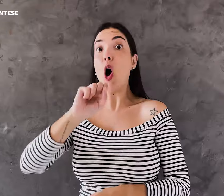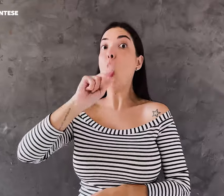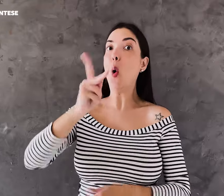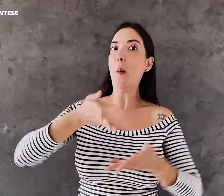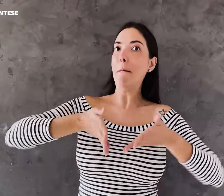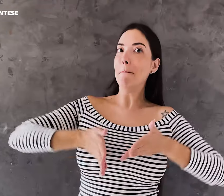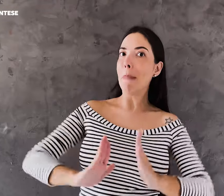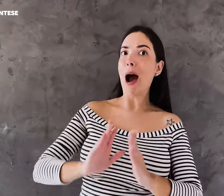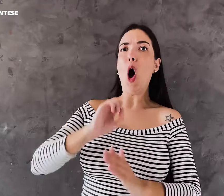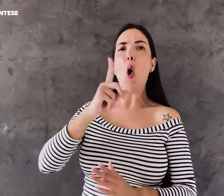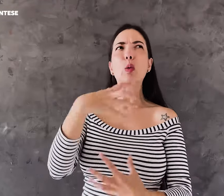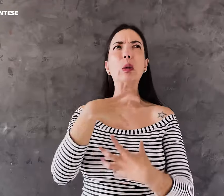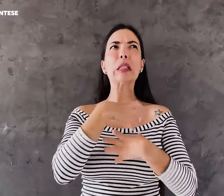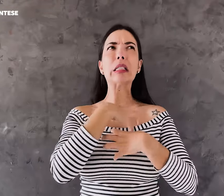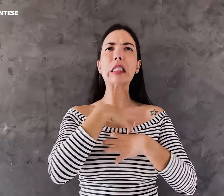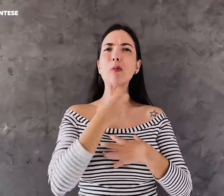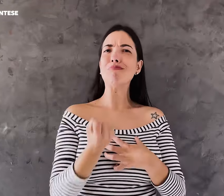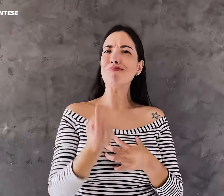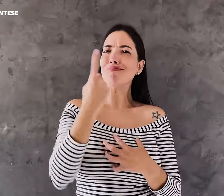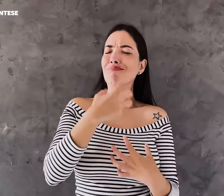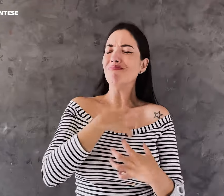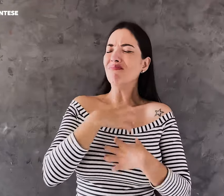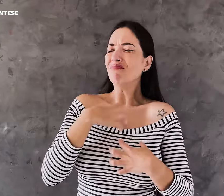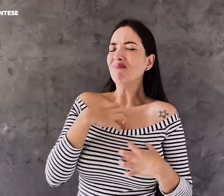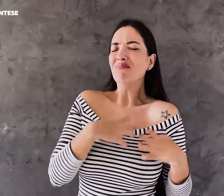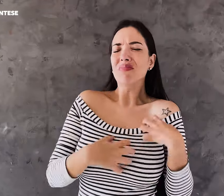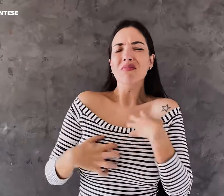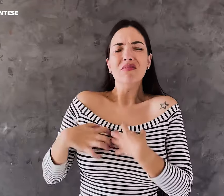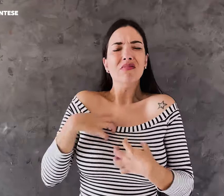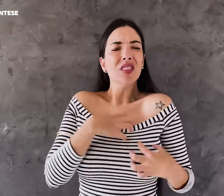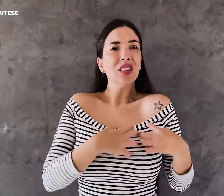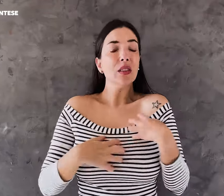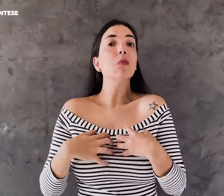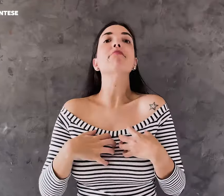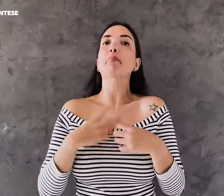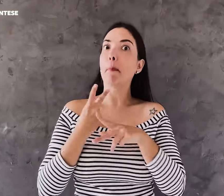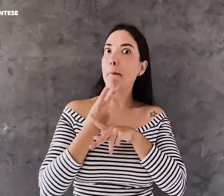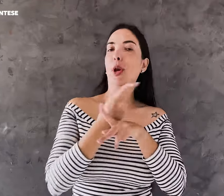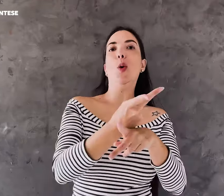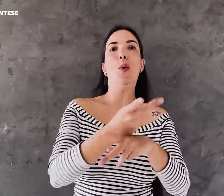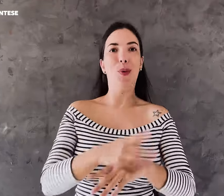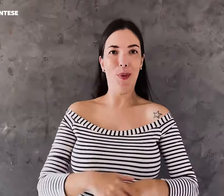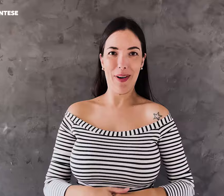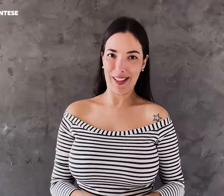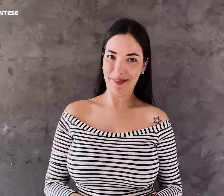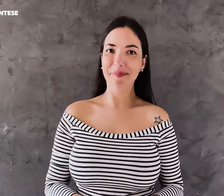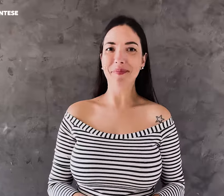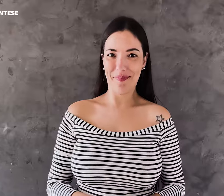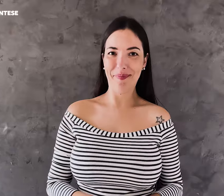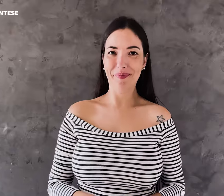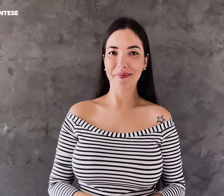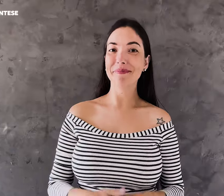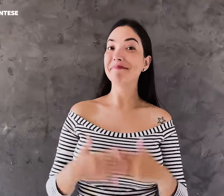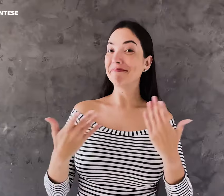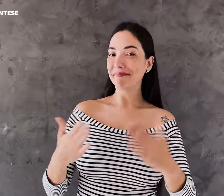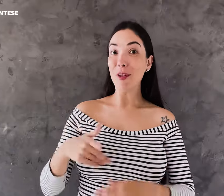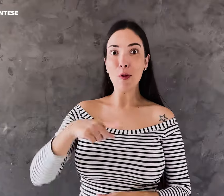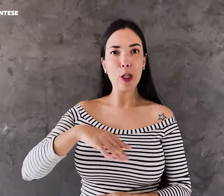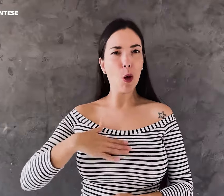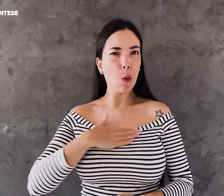-natal, no momento do parto, para que você não se sinta angustiada. Procure ajuda. Espero